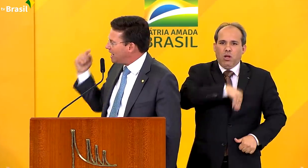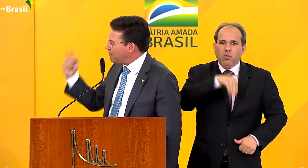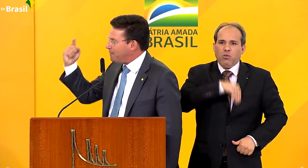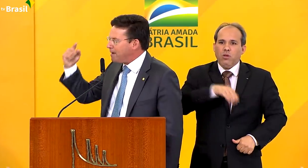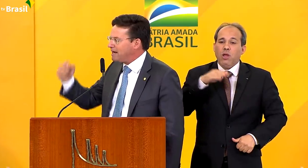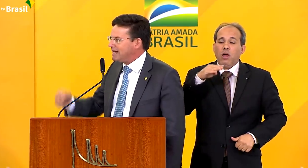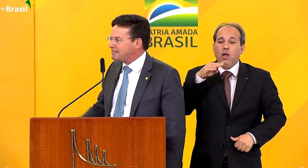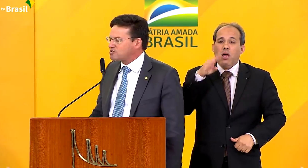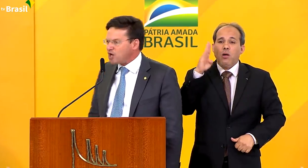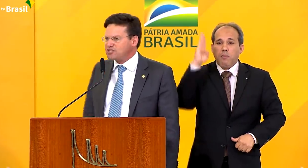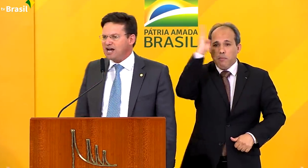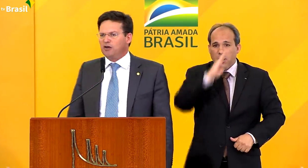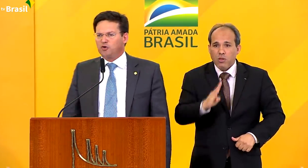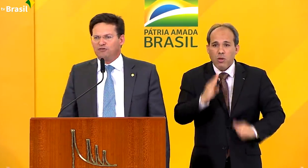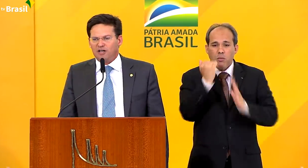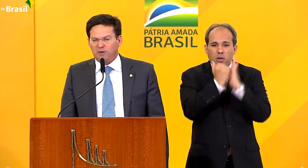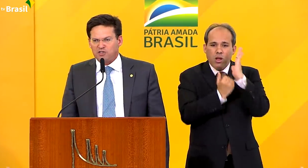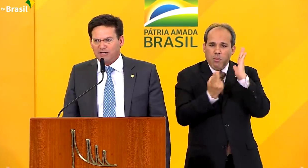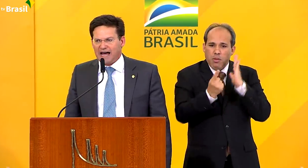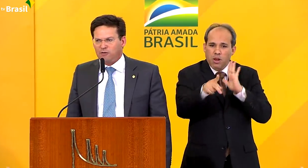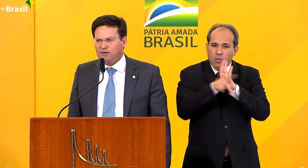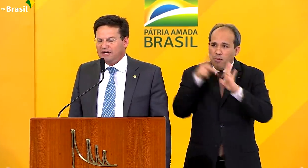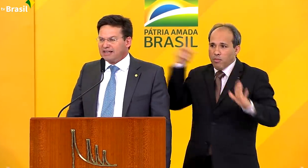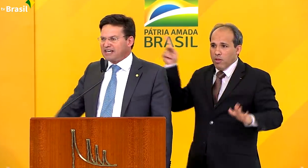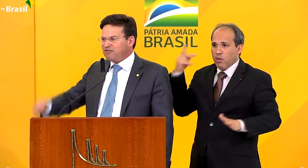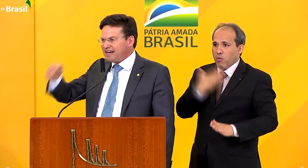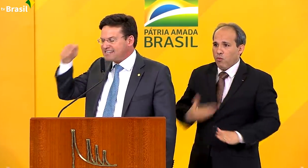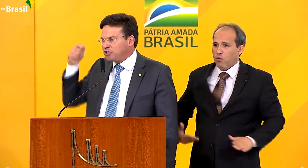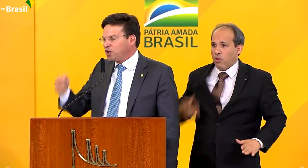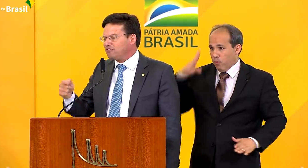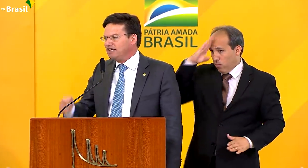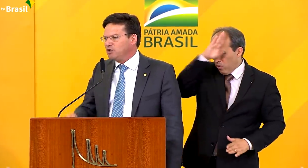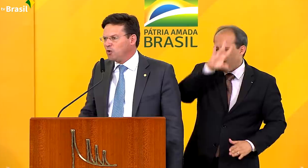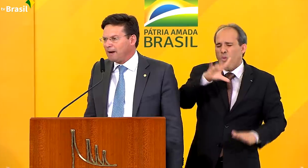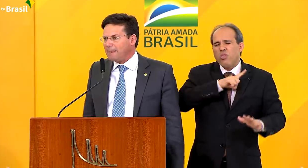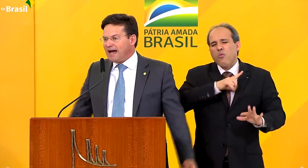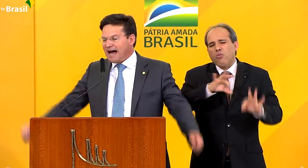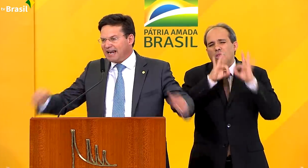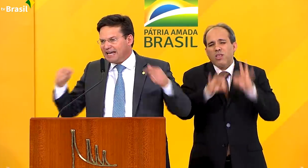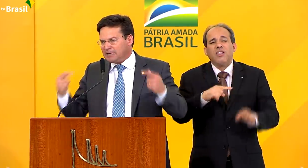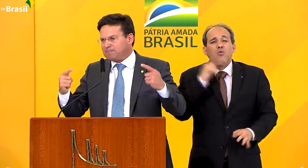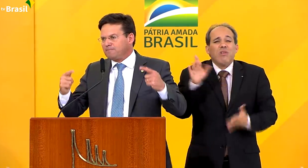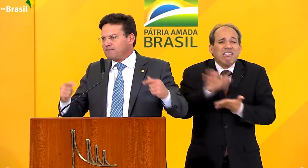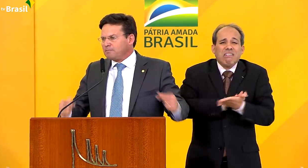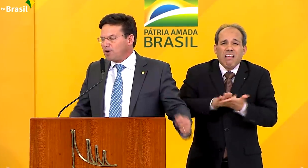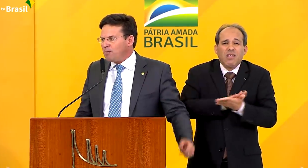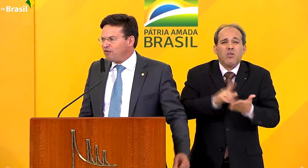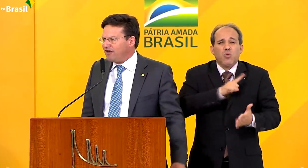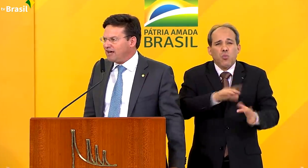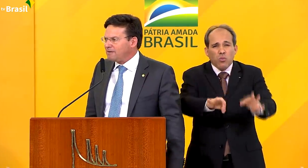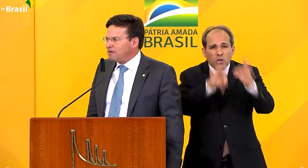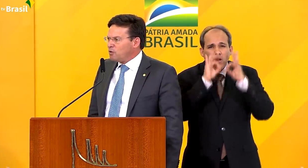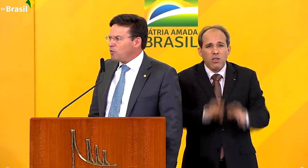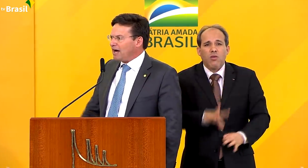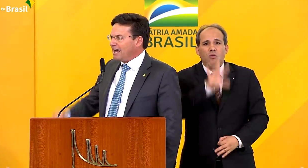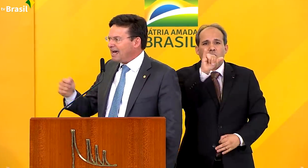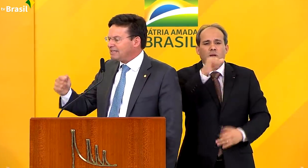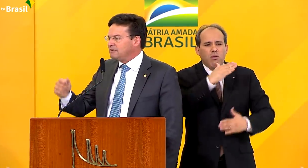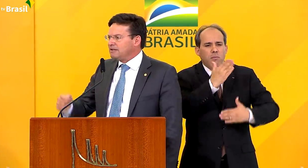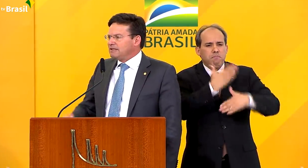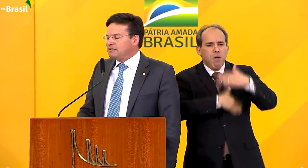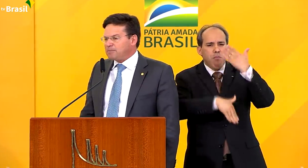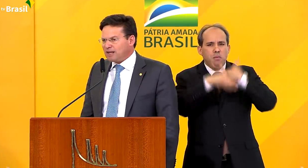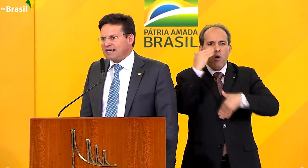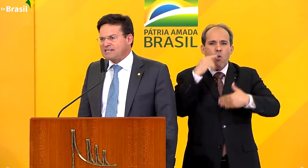o programa permanente social do governo Bolsonaro, que vai, sem dúvida nenhuma, além de promover uma